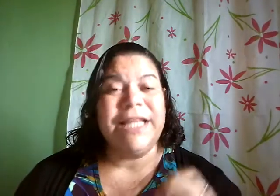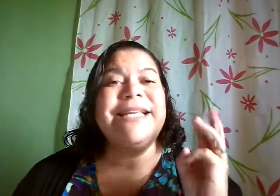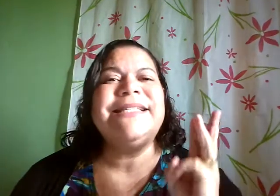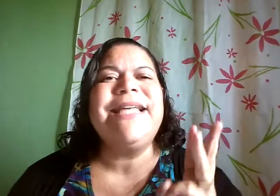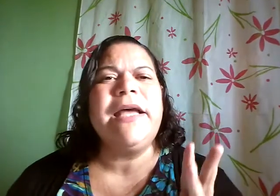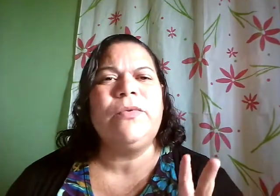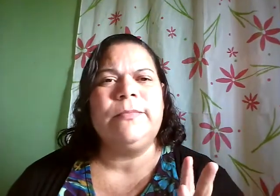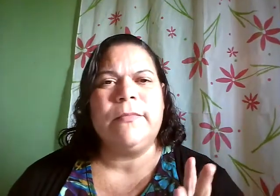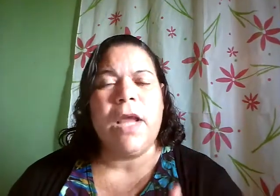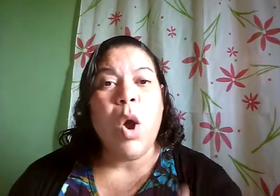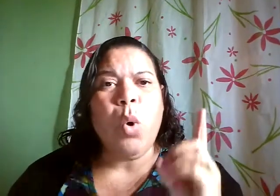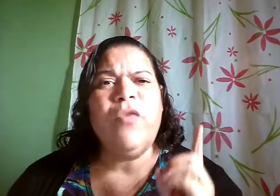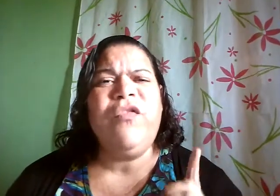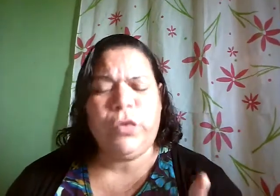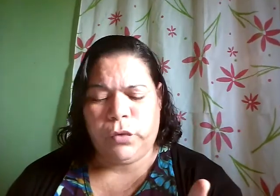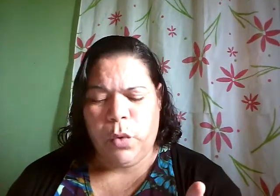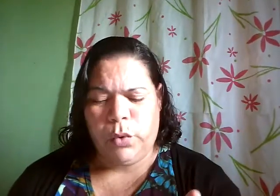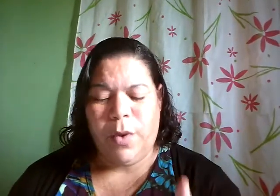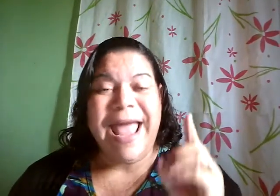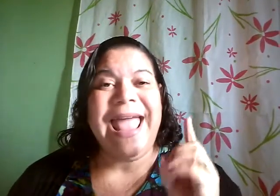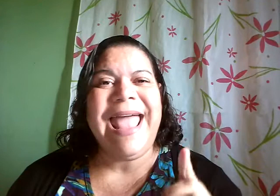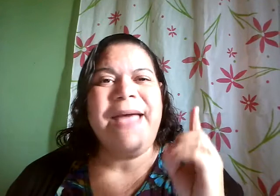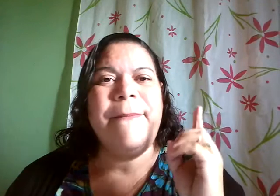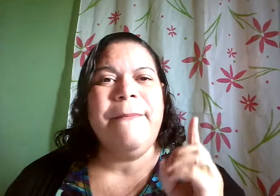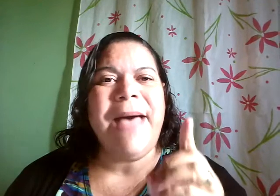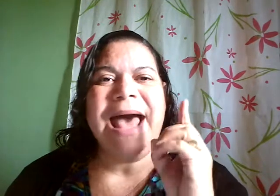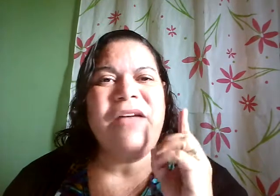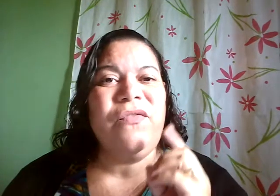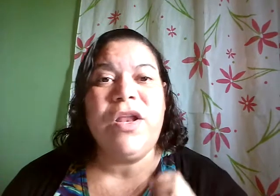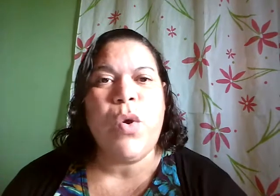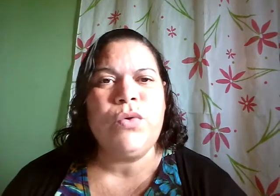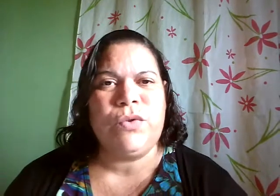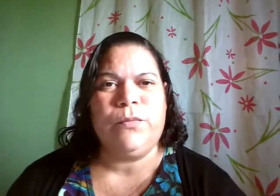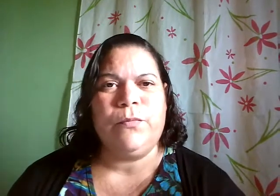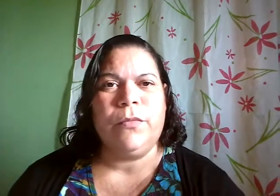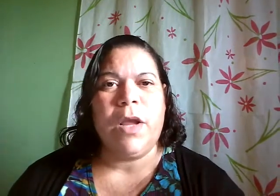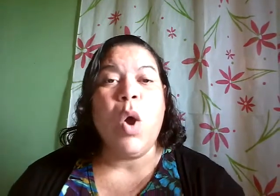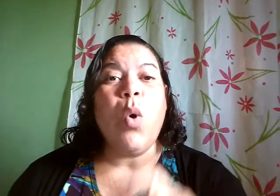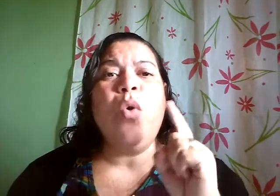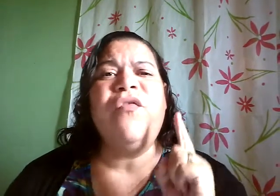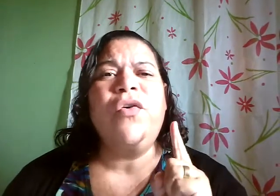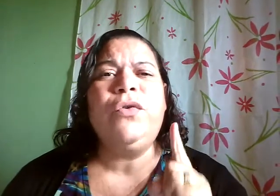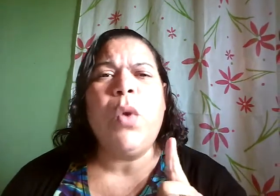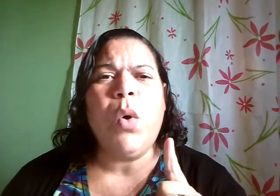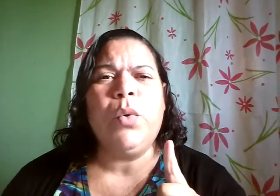Terceiro, o futuro é maravilhoso. O futuro